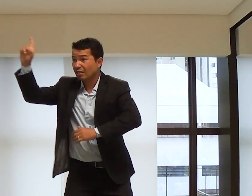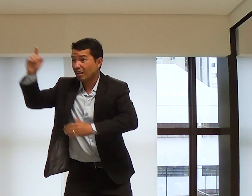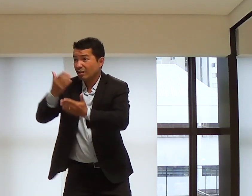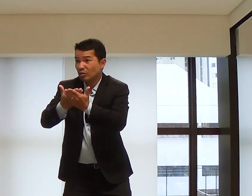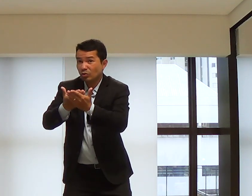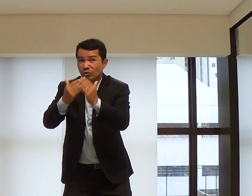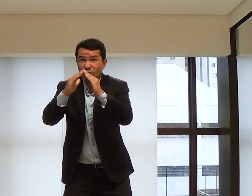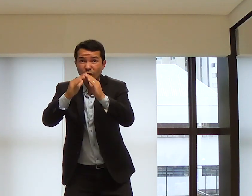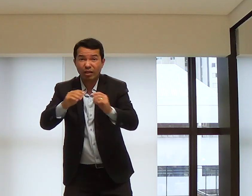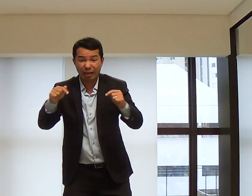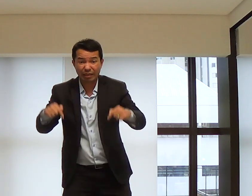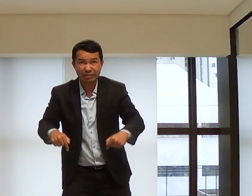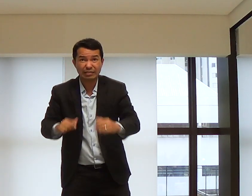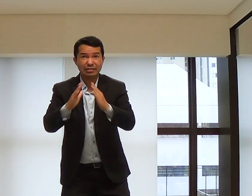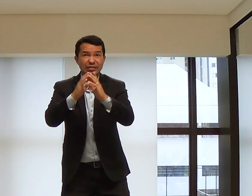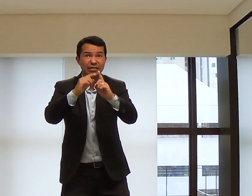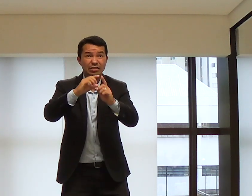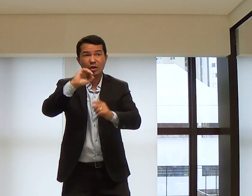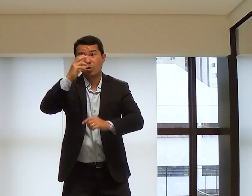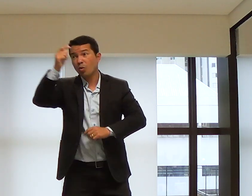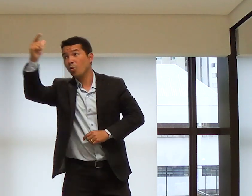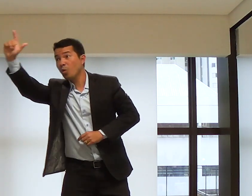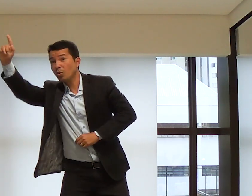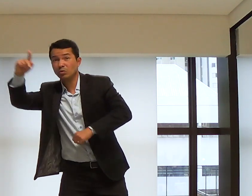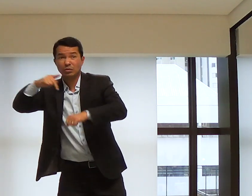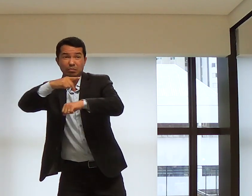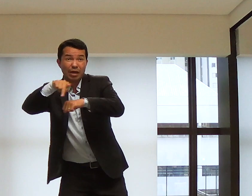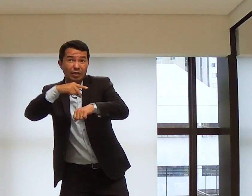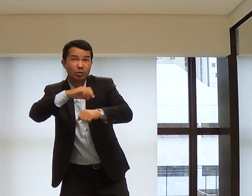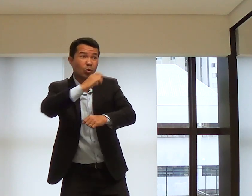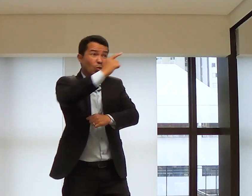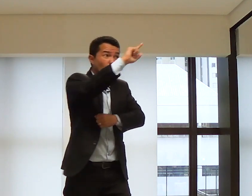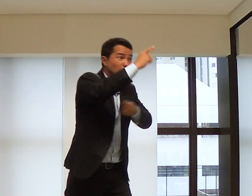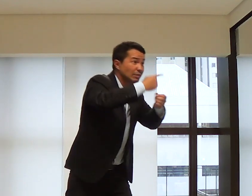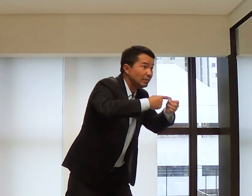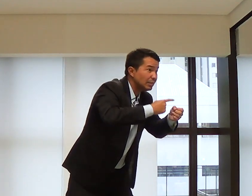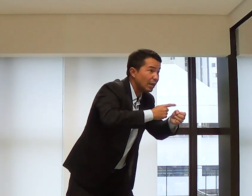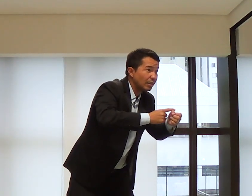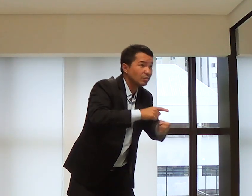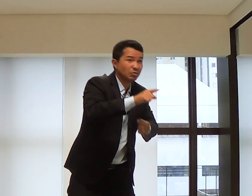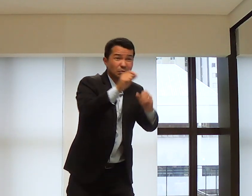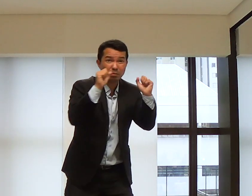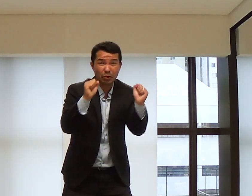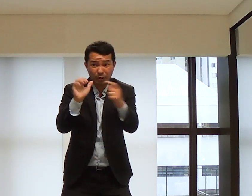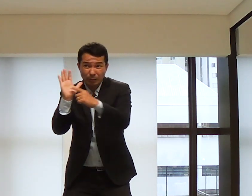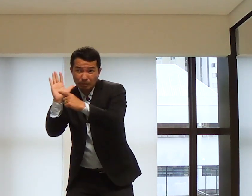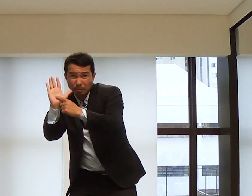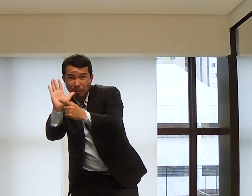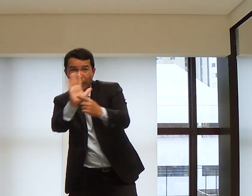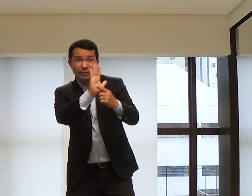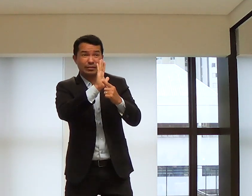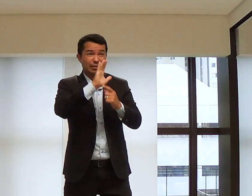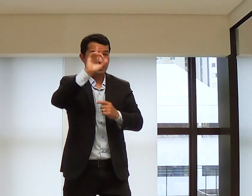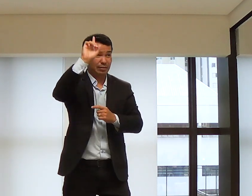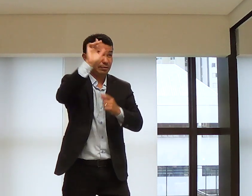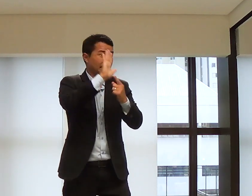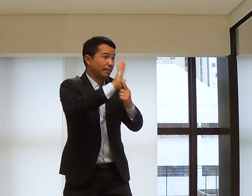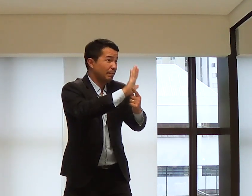o Senhor que é usado na sua empresa, na sua escola, na sua igreja, em outro lugar, em outro país, em outra cidade. Então, você vai